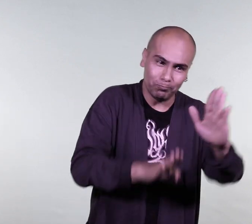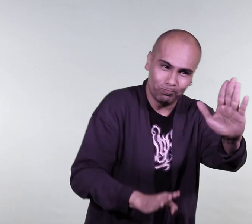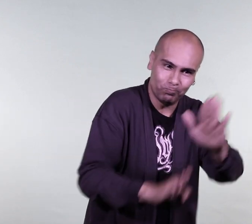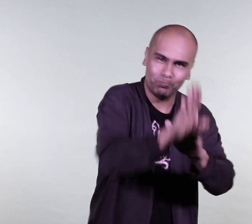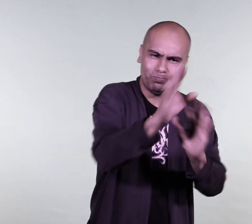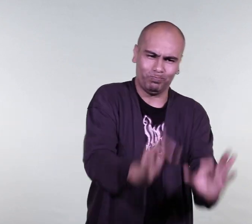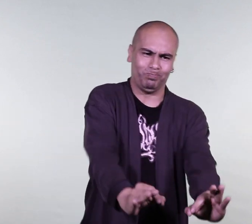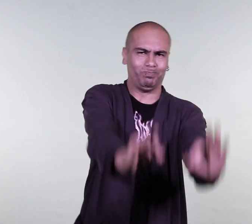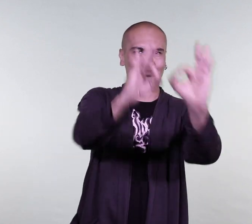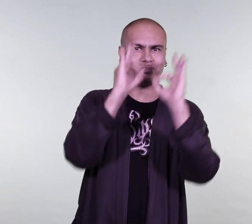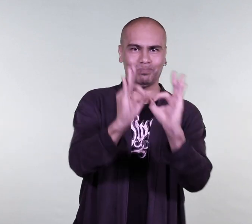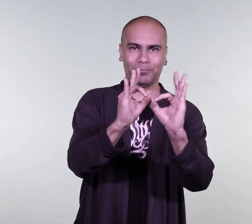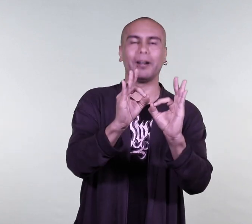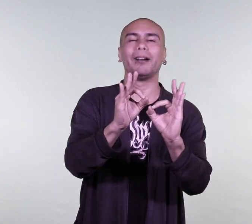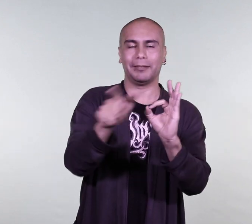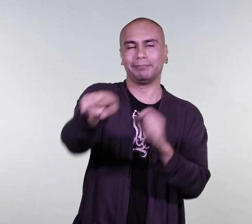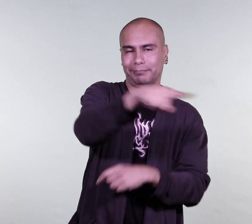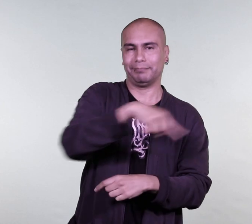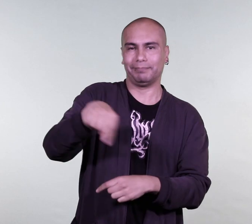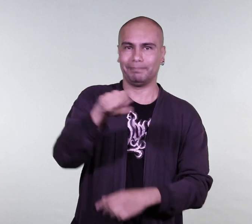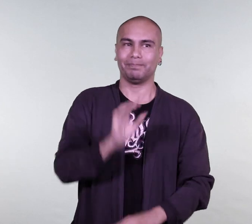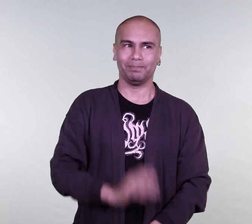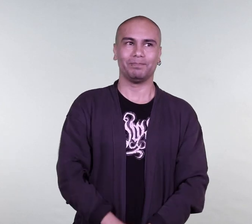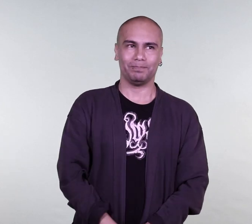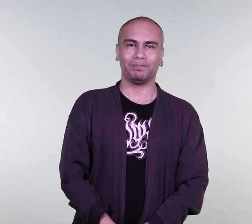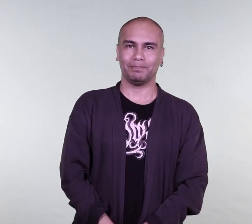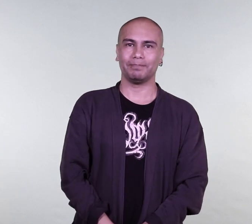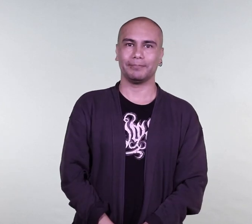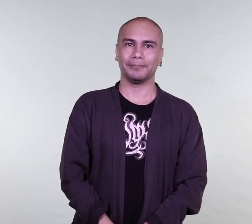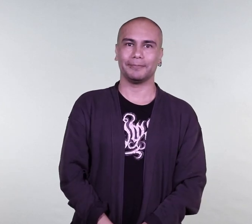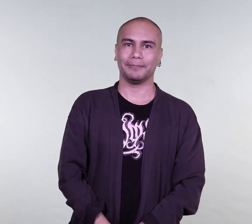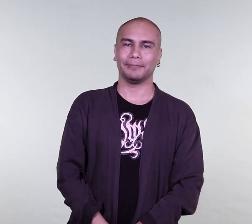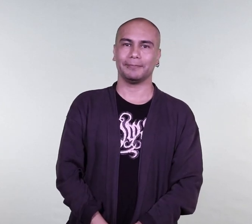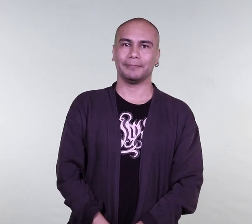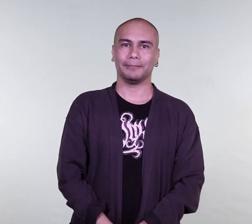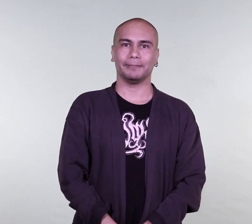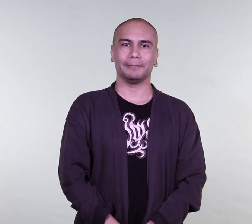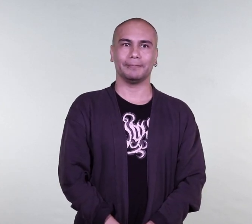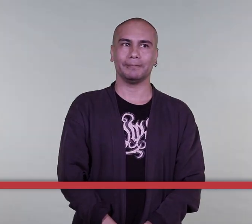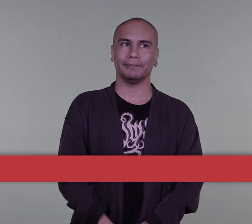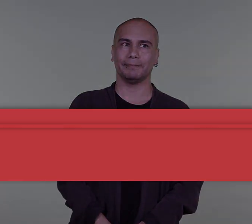y realizando acompañamientos para mejorar la calidad educativa de las personas sordas en Colombia.